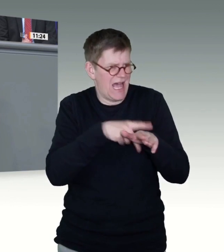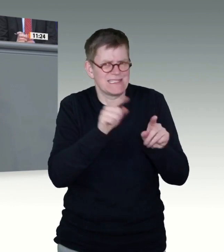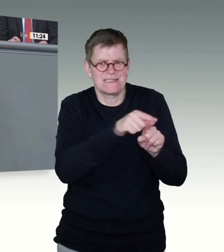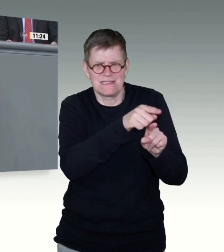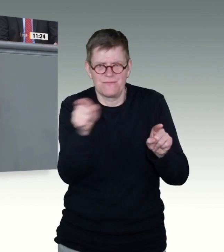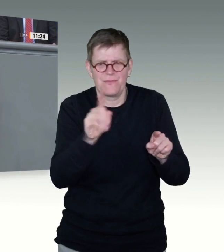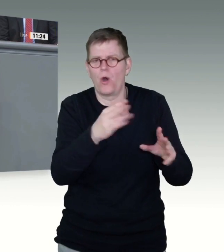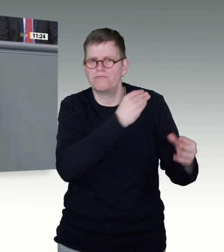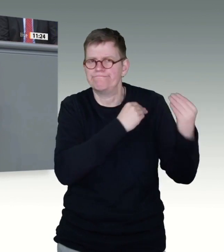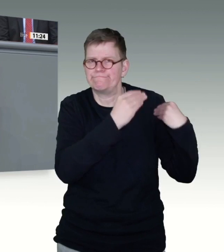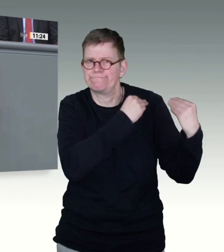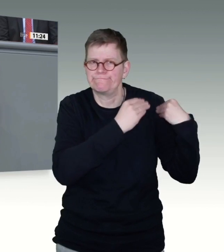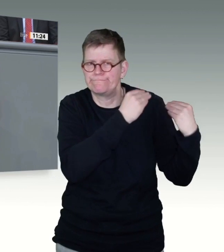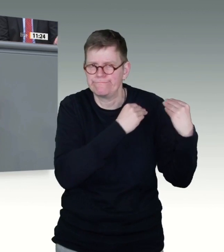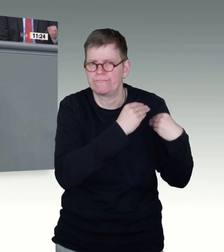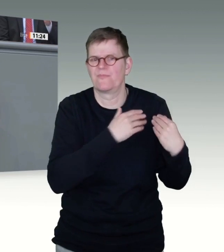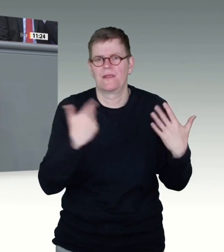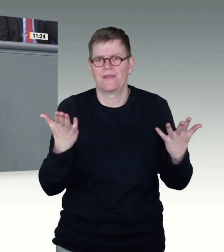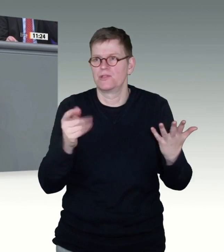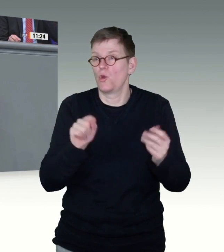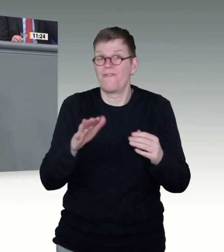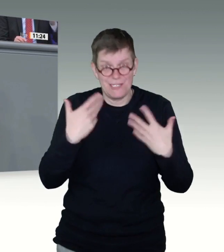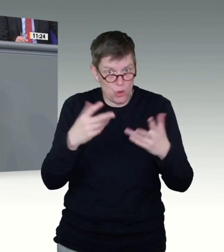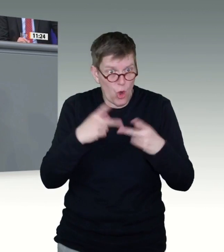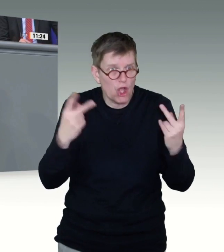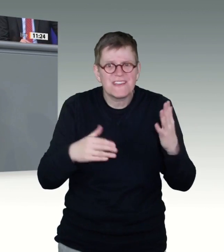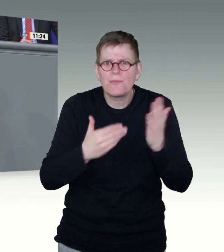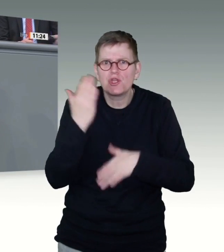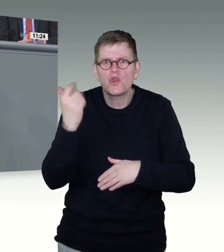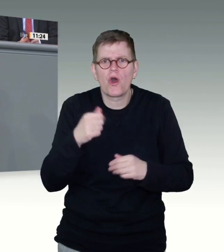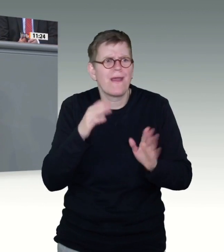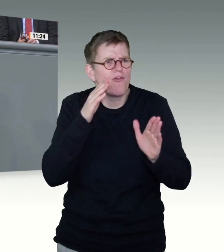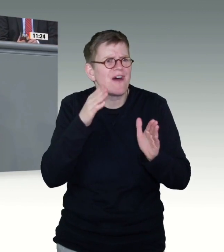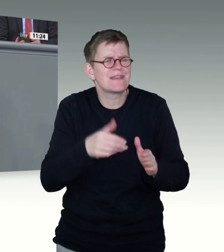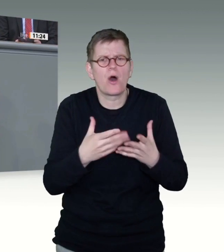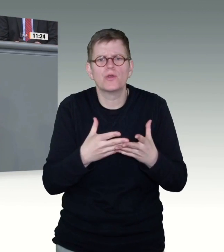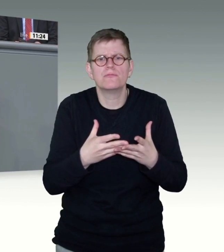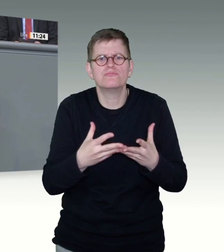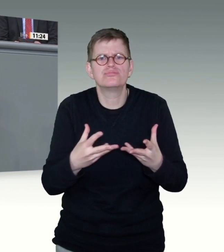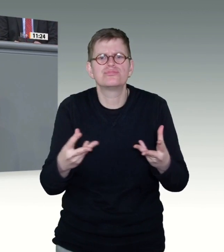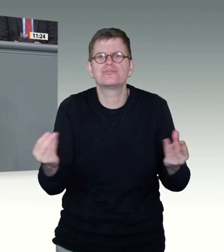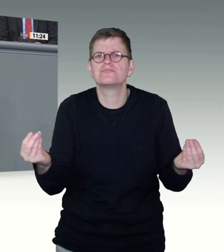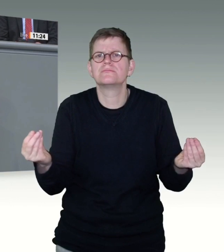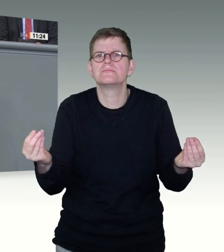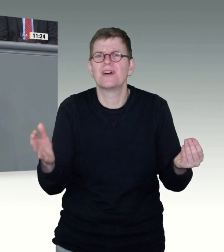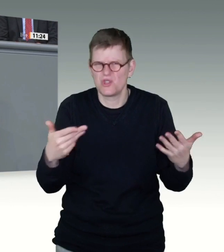Konzepte. Das Vertrauen verschwindet. Und das ist ein schlechtes Zeichen, meine Damen und Herren. Hier müssen wir Vertrauen wieder zurückgewinnen und mit einem guten